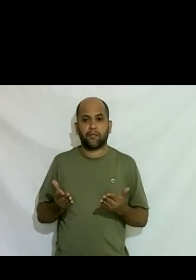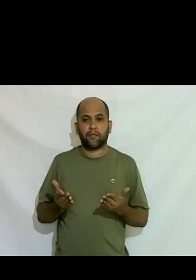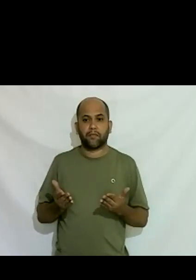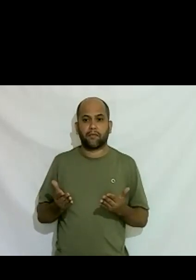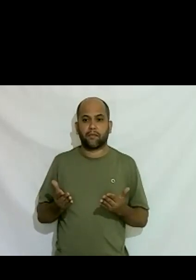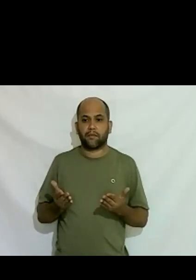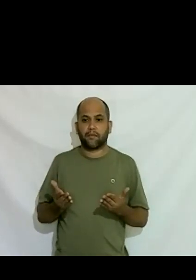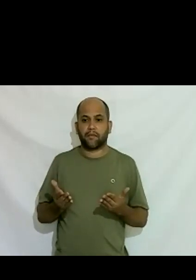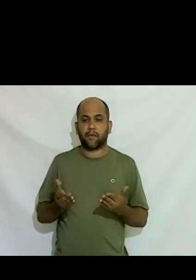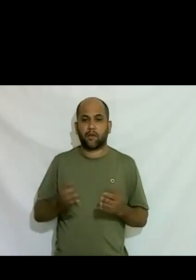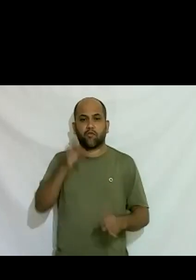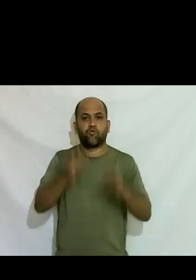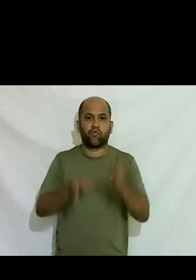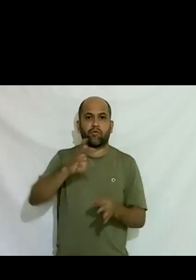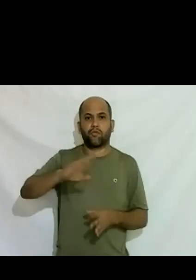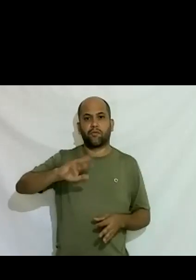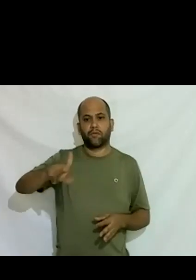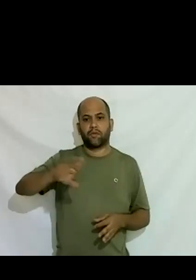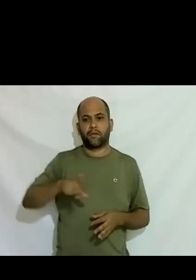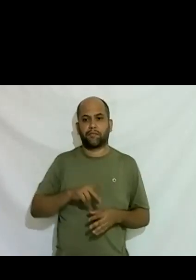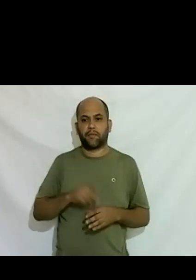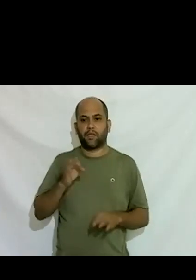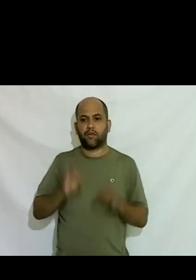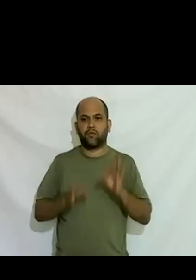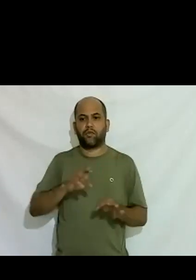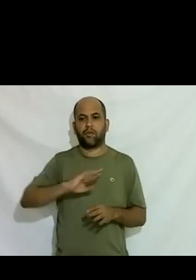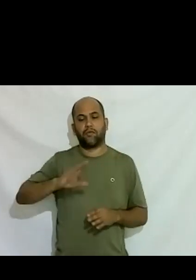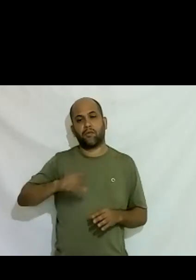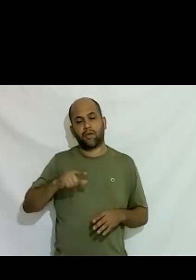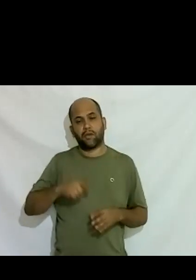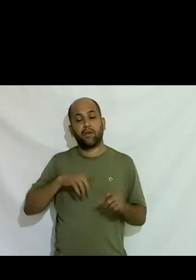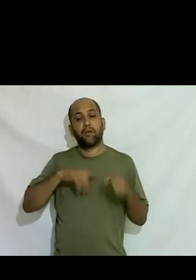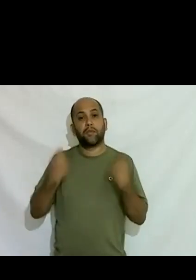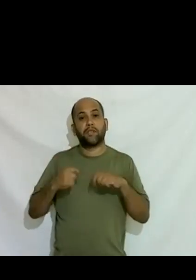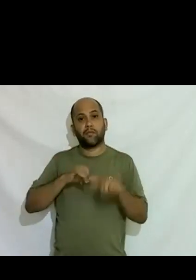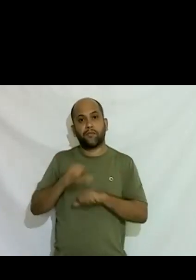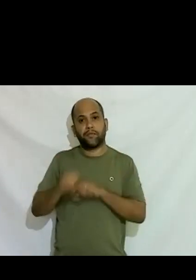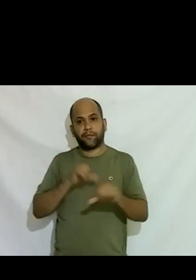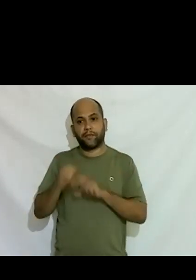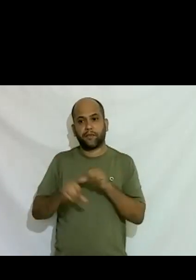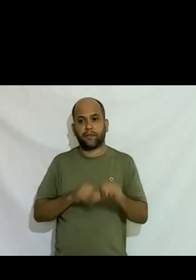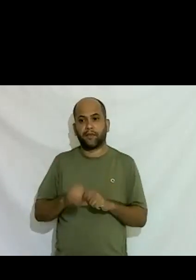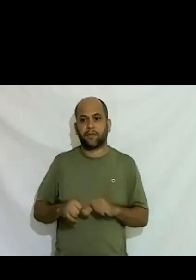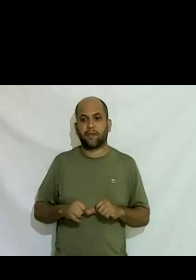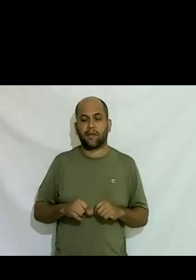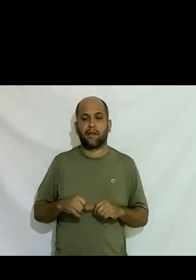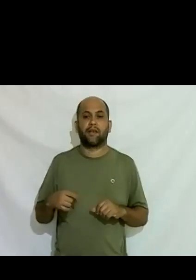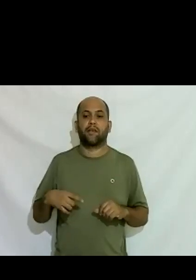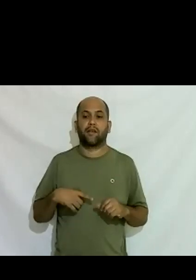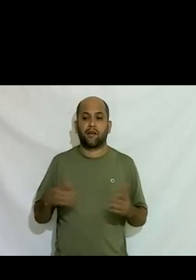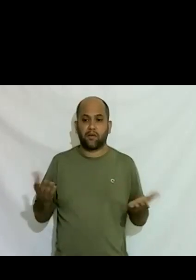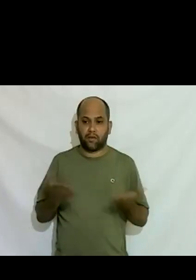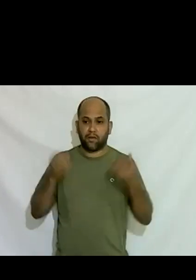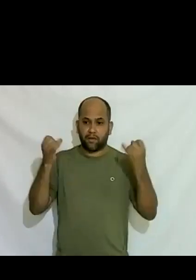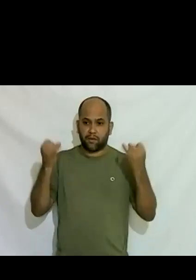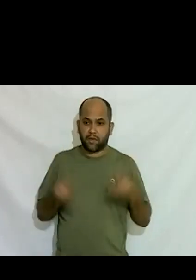não é justo isso não é justo não está certo a gente precisa mudar isso e recentemente e aí eu posso falar